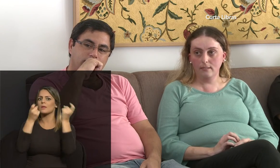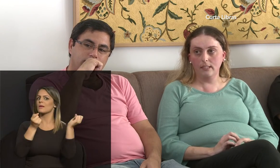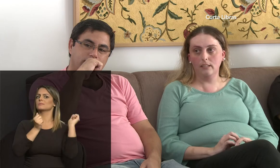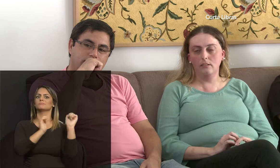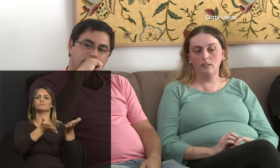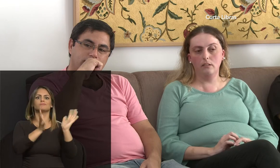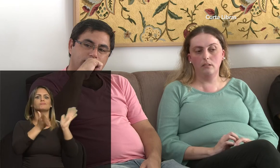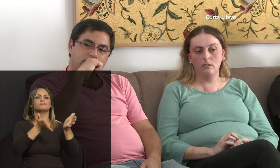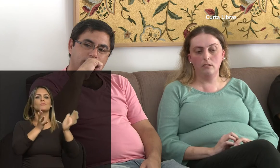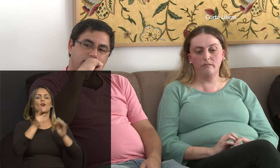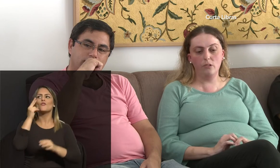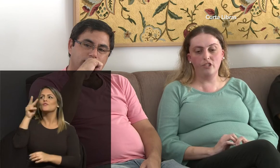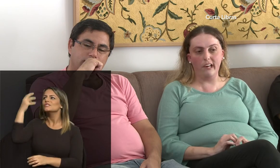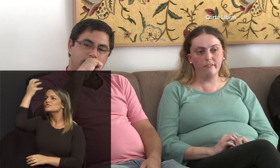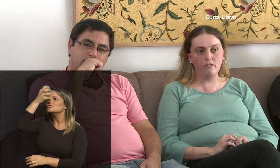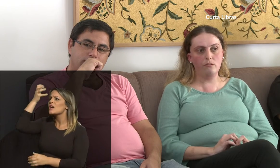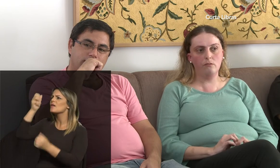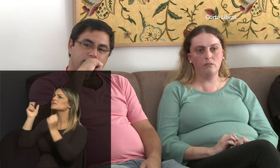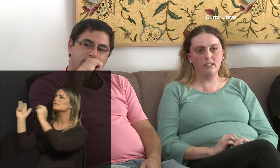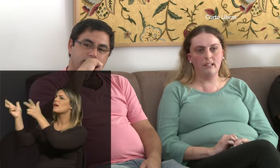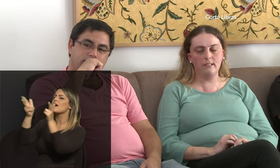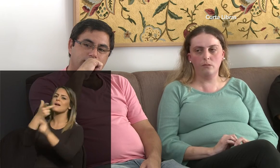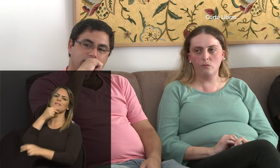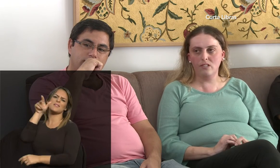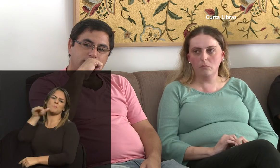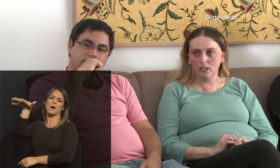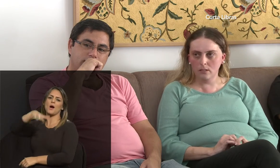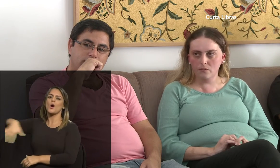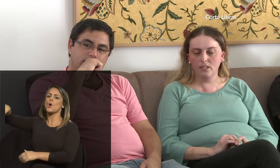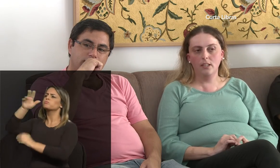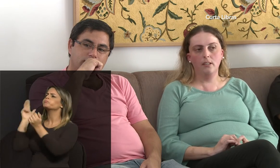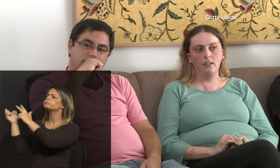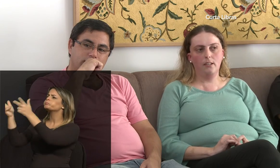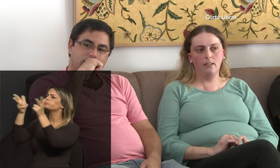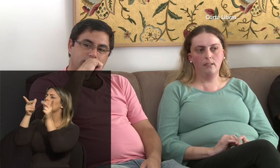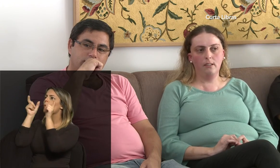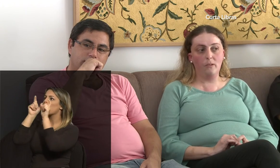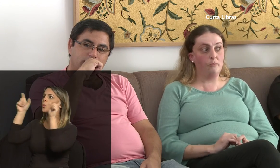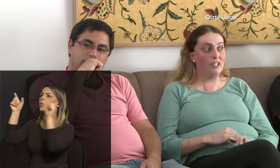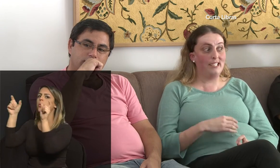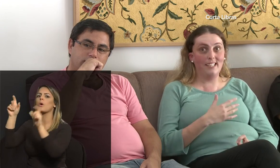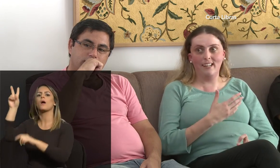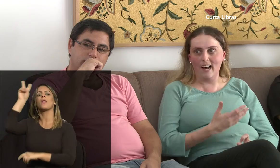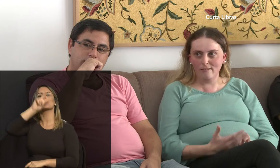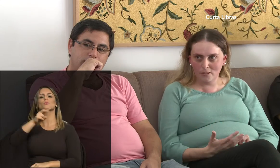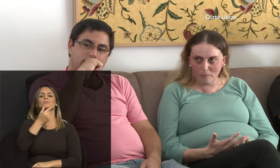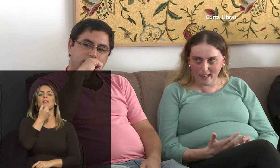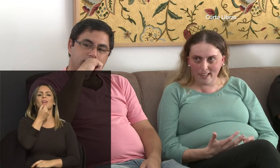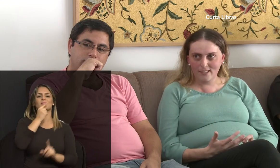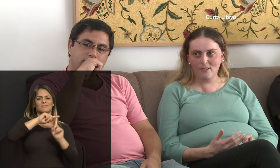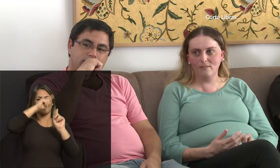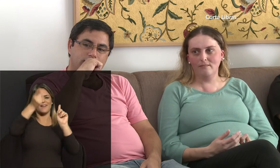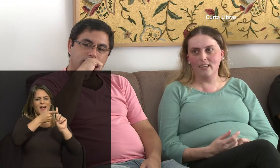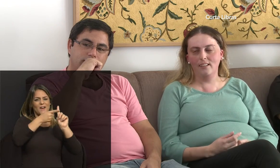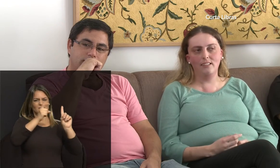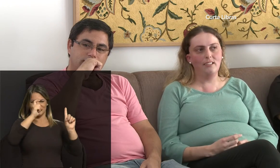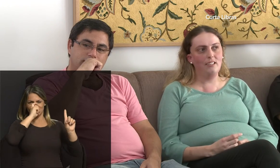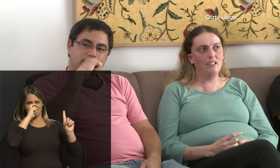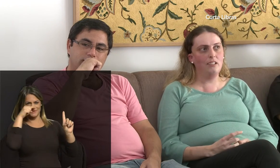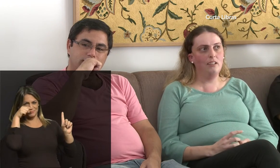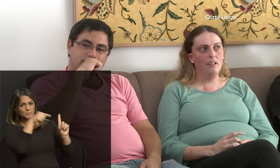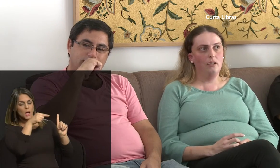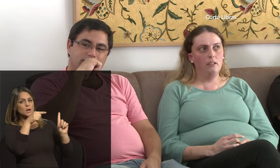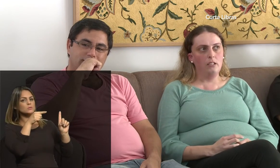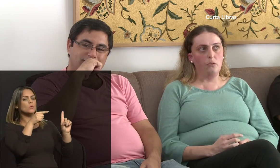criança, né? E vi o Jefferson sinalizando com os irmãos. Eu lembro da Lenda Grávida, do Peterson, né?